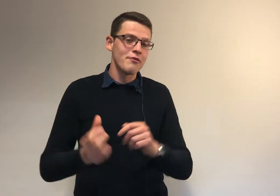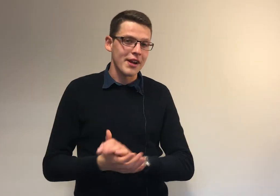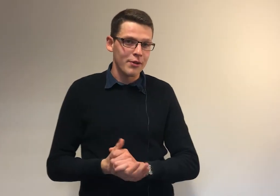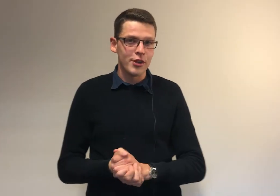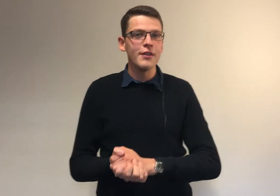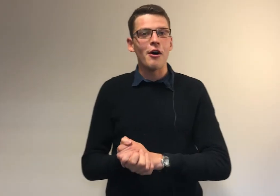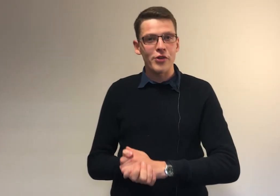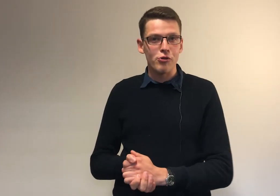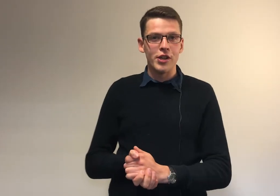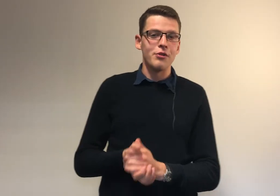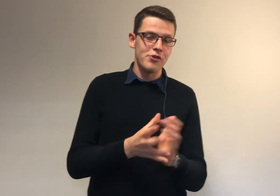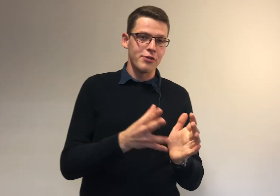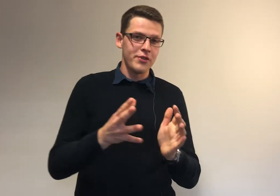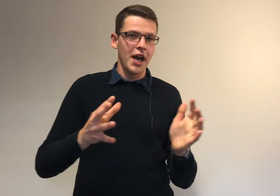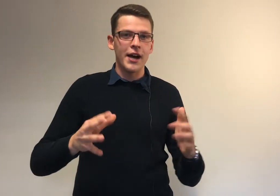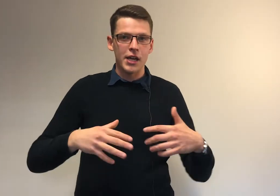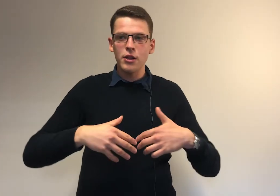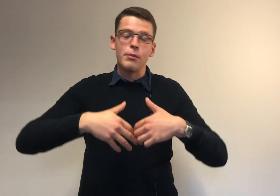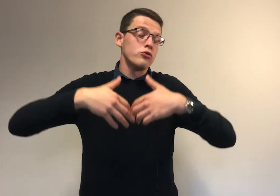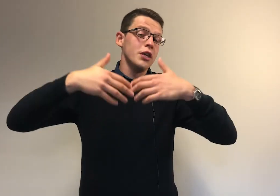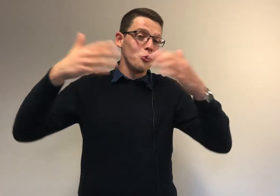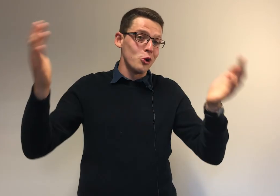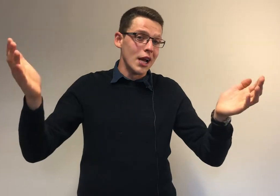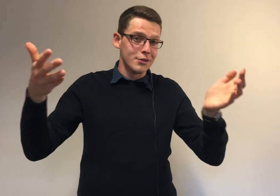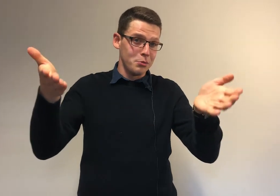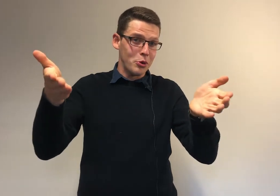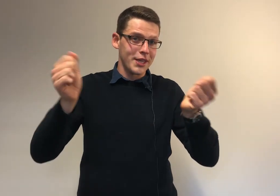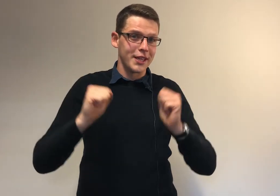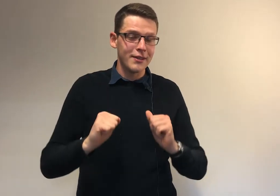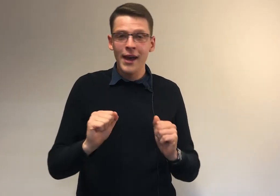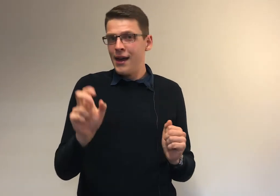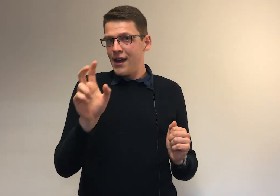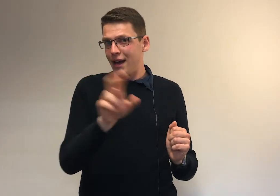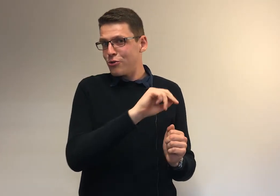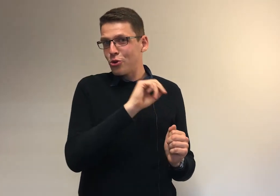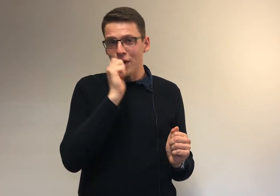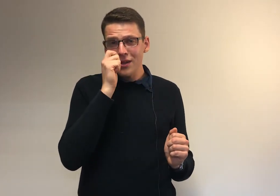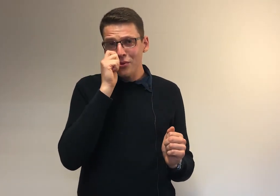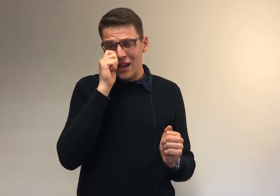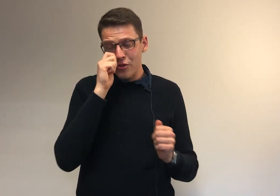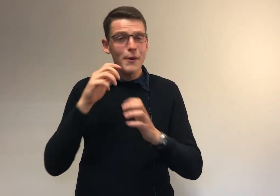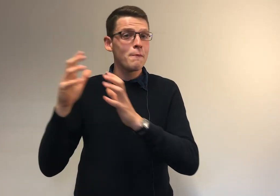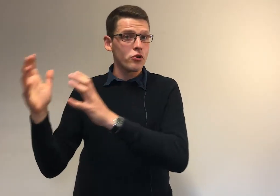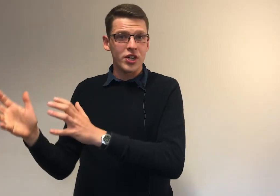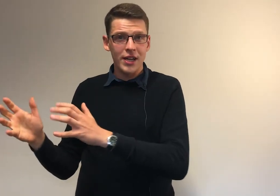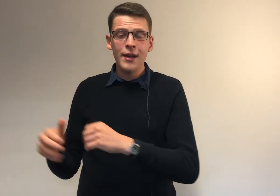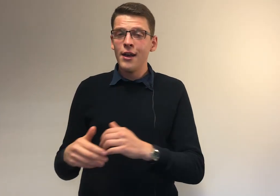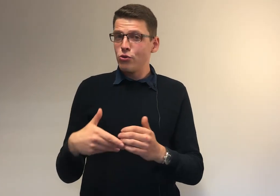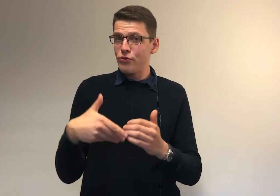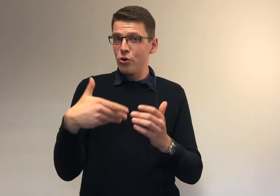vers la réussite en faculté de philosophie, art et lettres mais aussi au-delà. C'est beau internet. Rassure-toi, donc la semaine prochaine, nous ferons